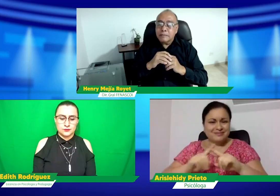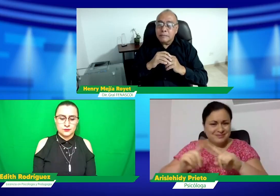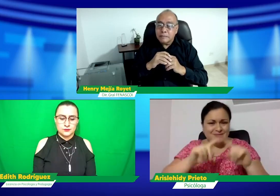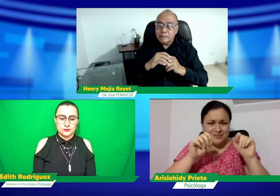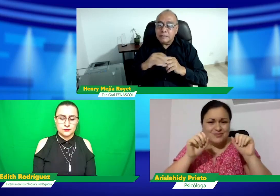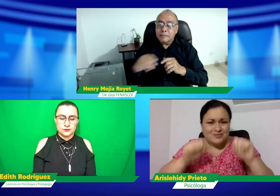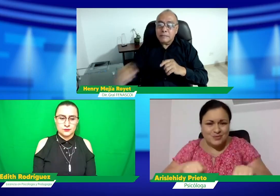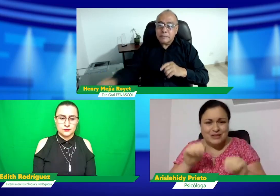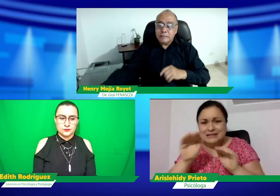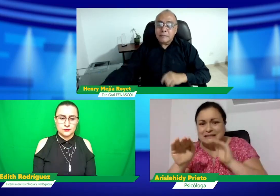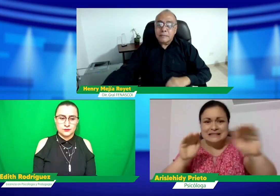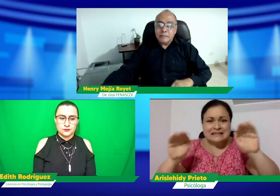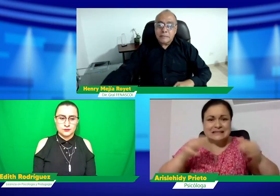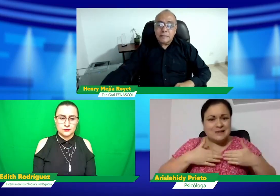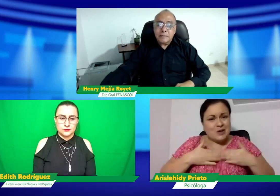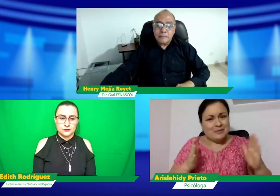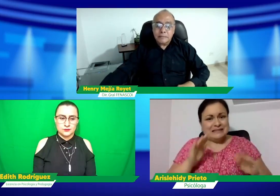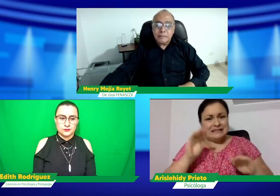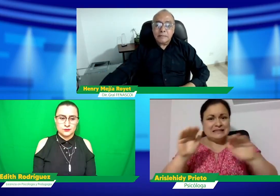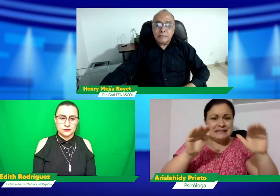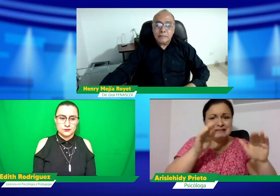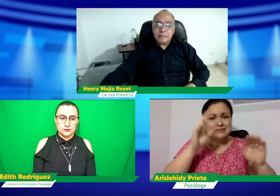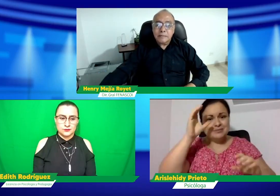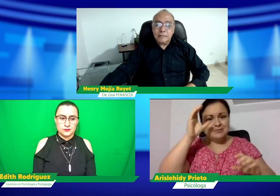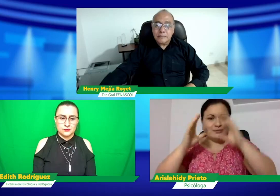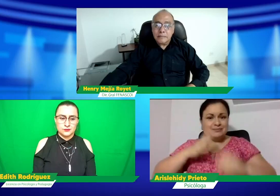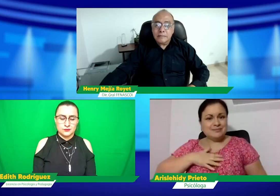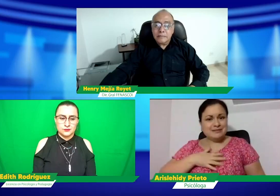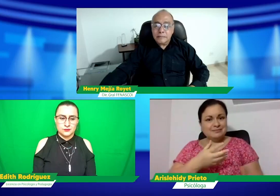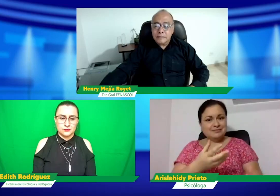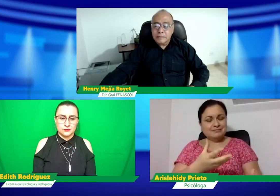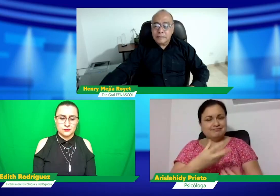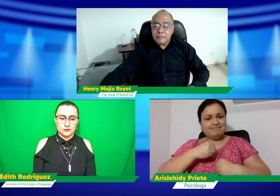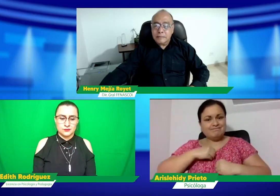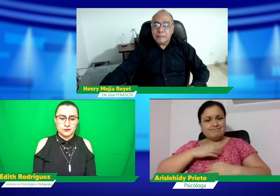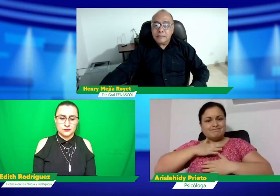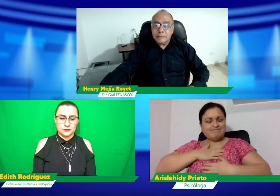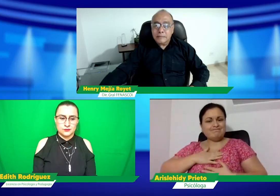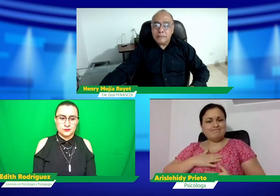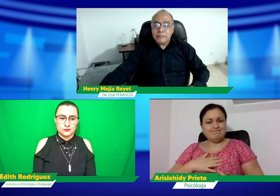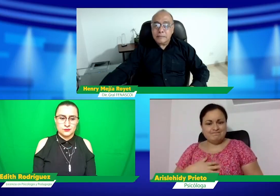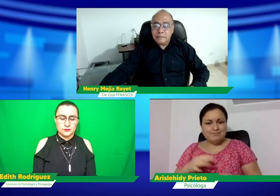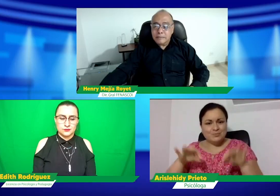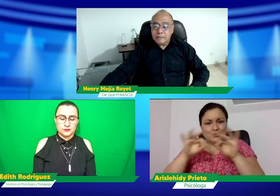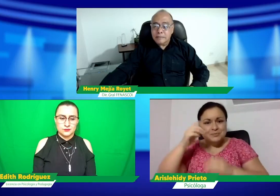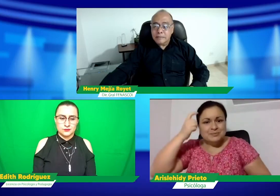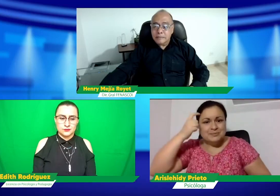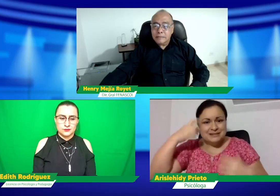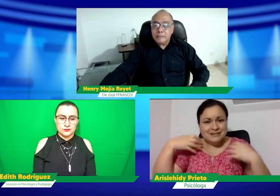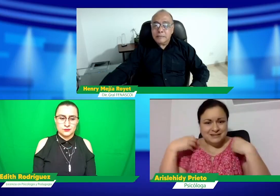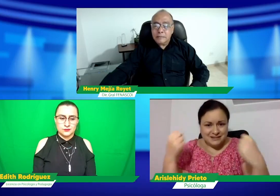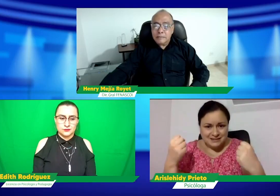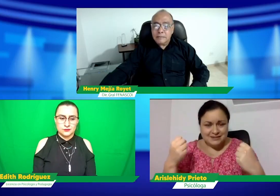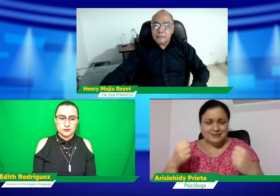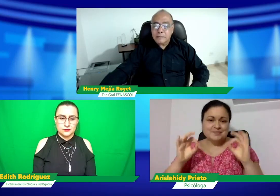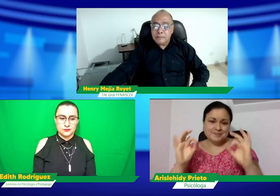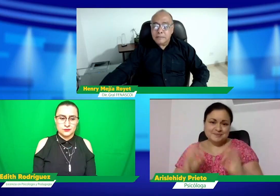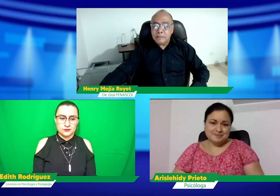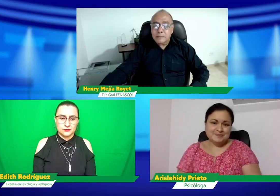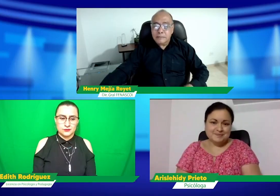atención también para las personas y pues también llamar a esta atención en los colegios a que pongan a las personas sordas, que tengan acceso